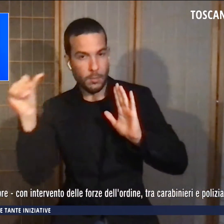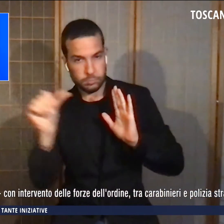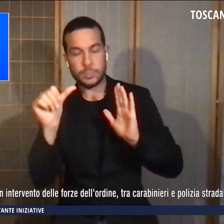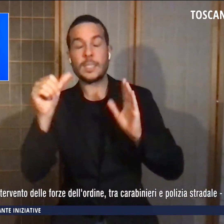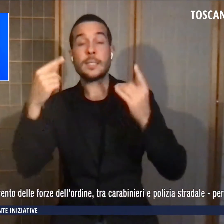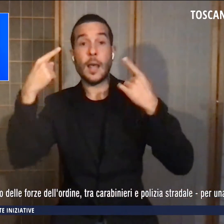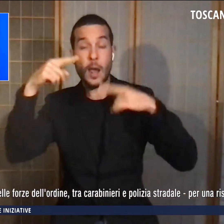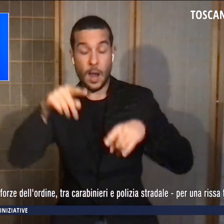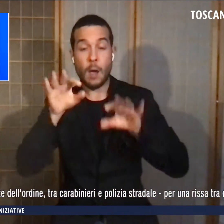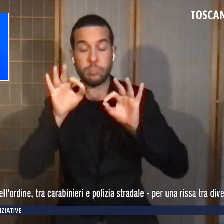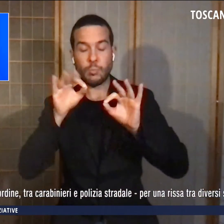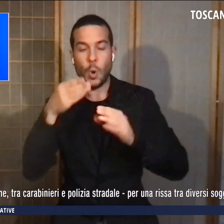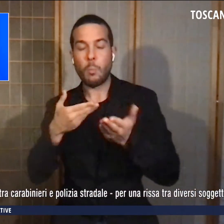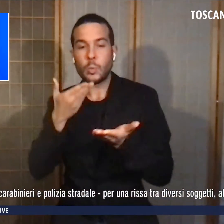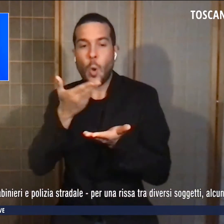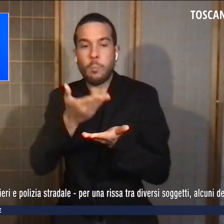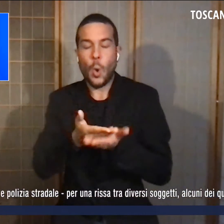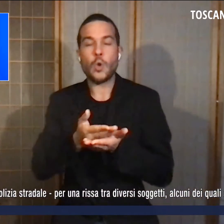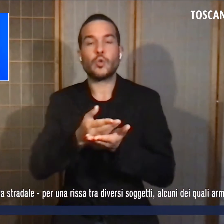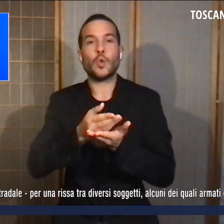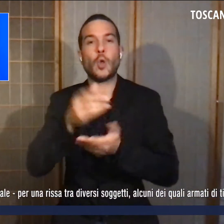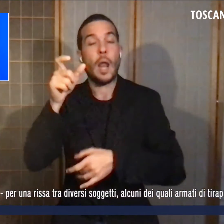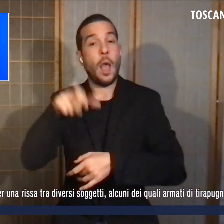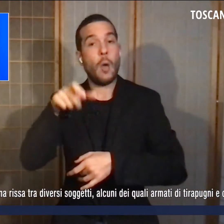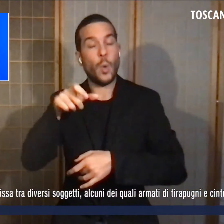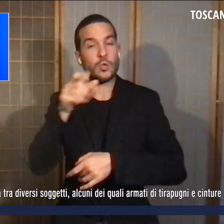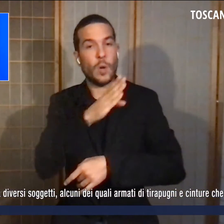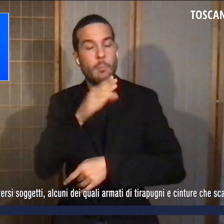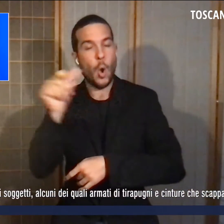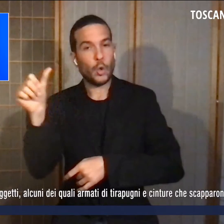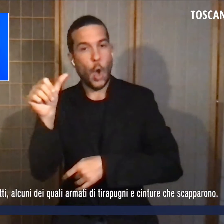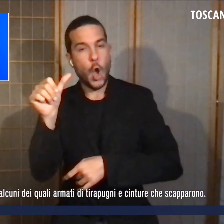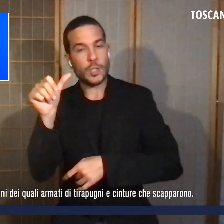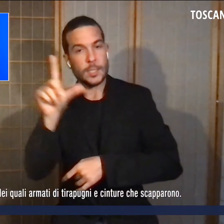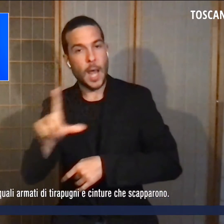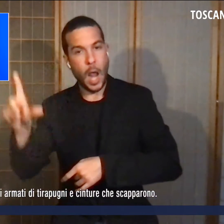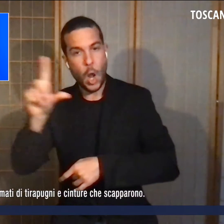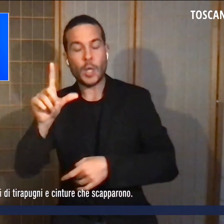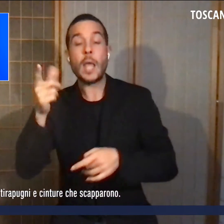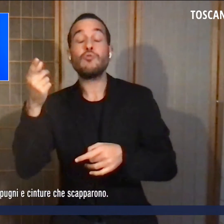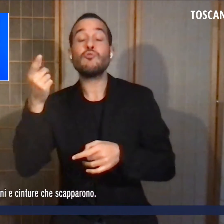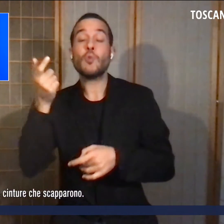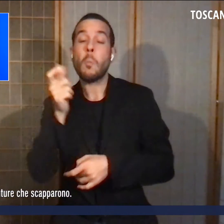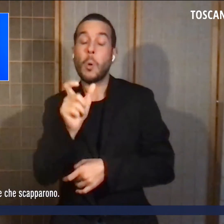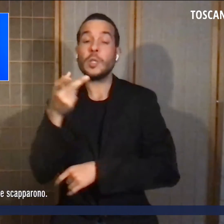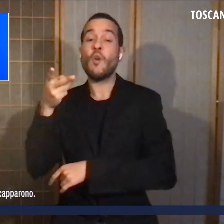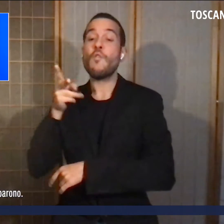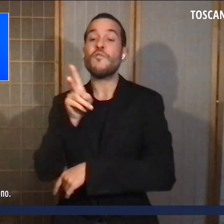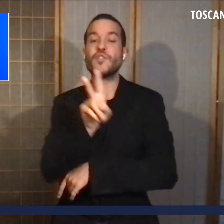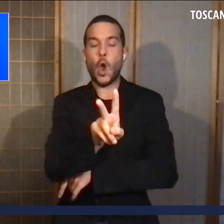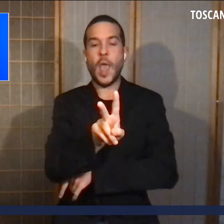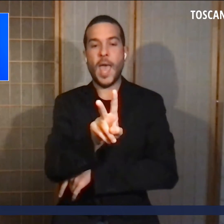Compagnia dell'Arma di Borgo San Lorenzo a causa di gravi fatti di violenza registrati a fine novembre